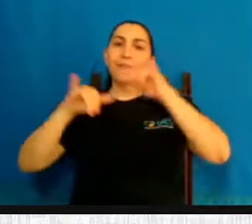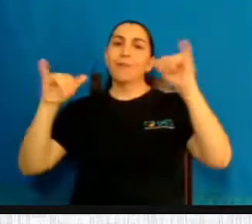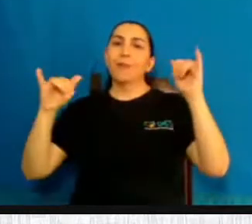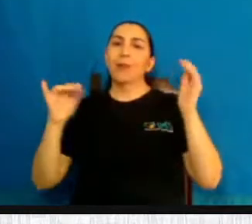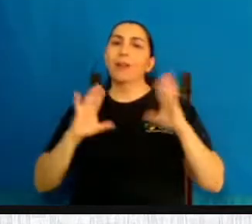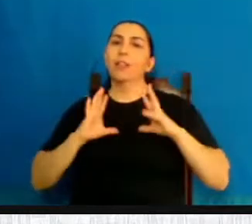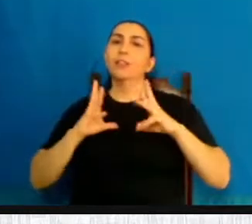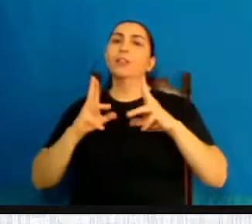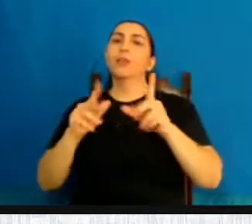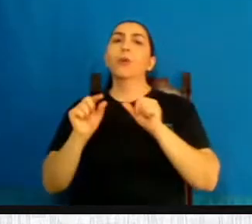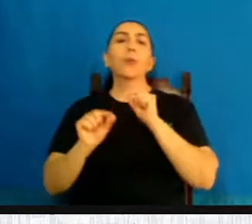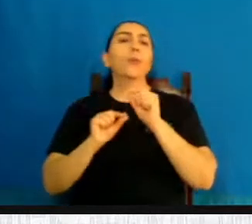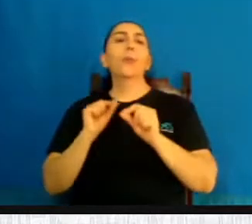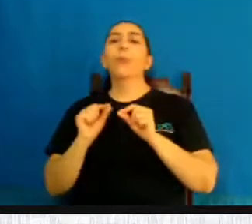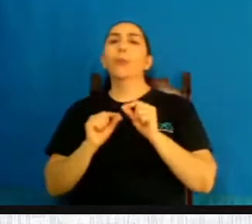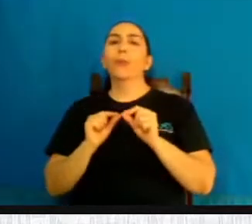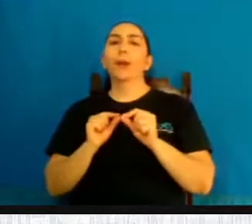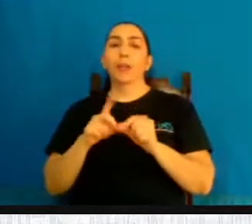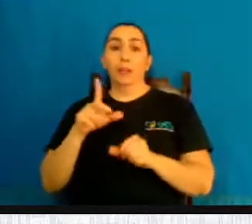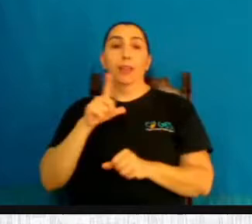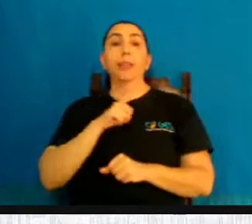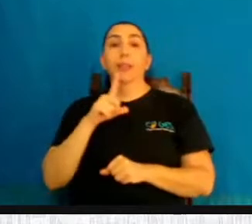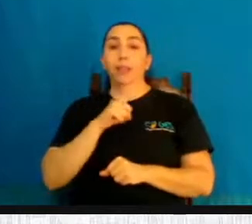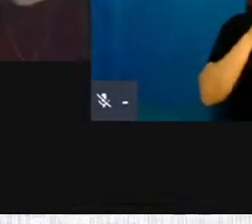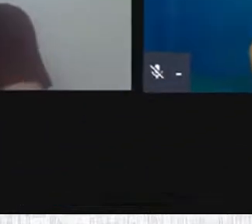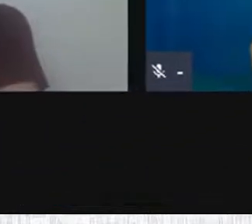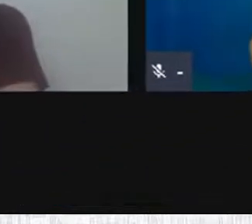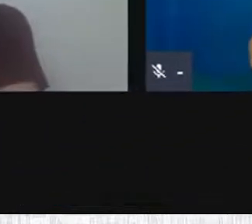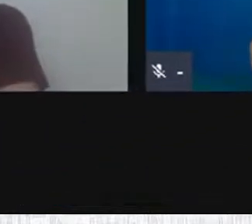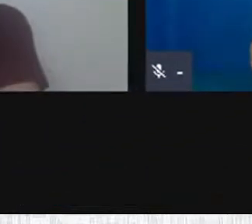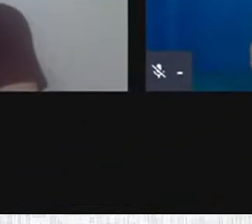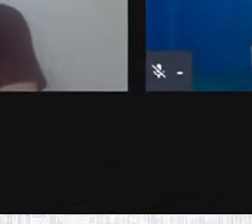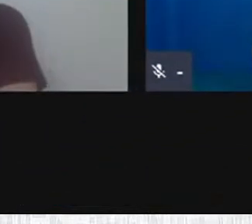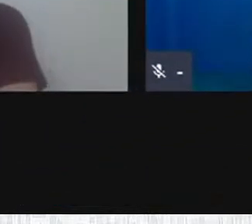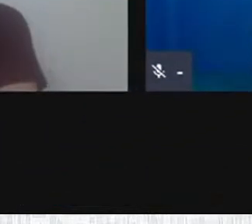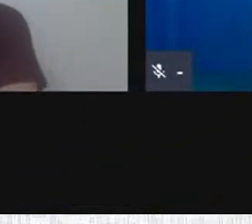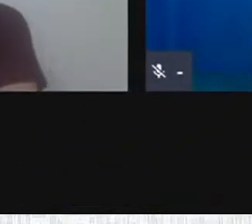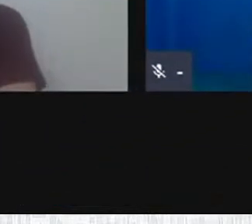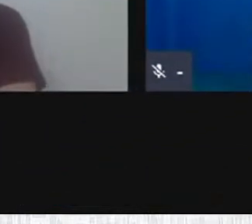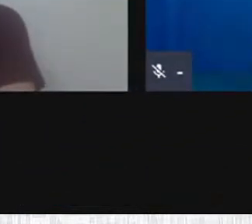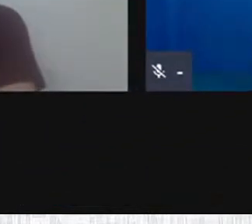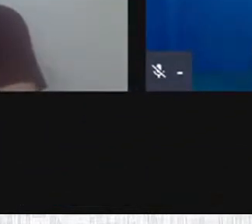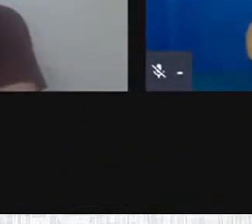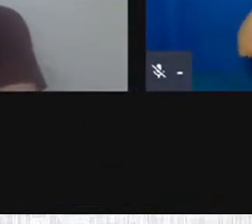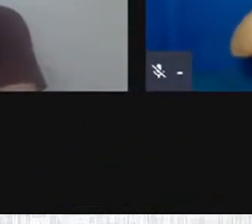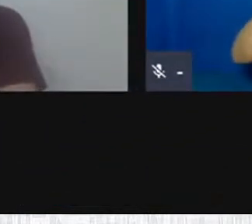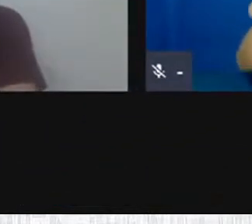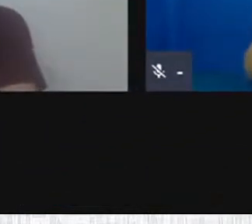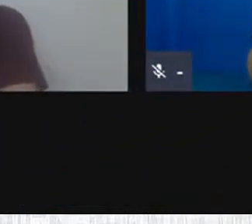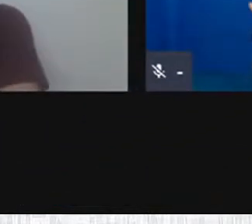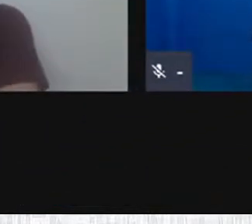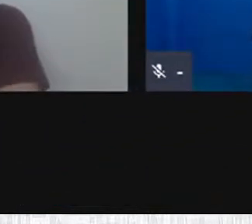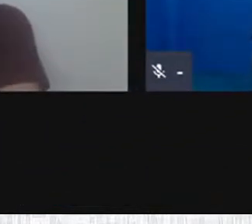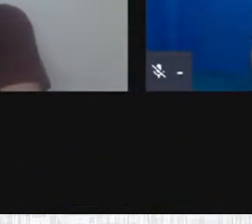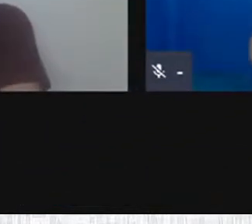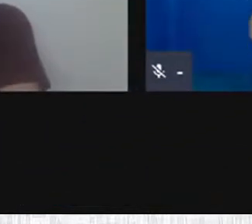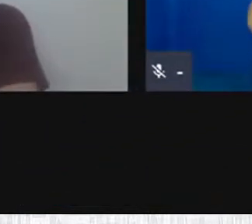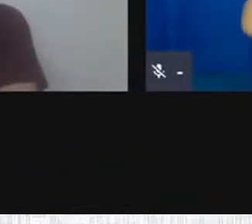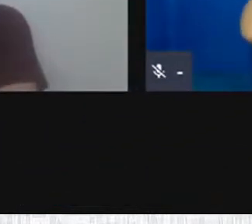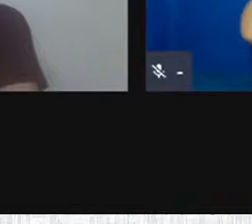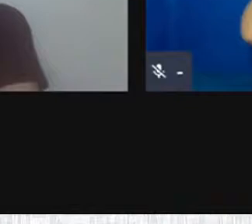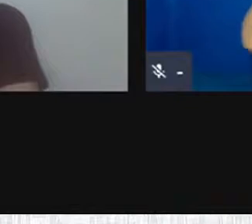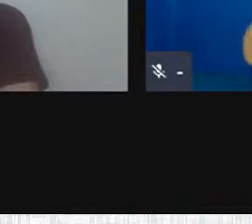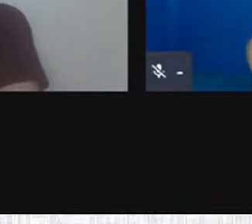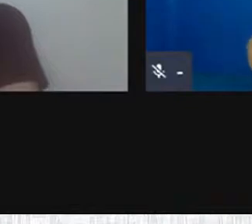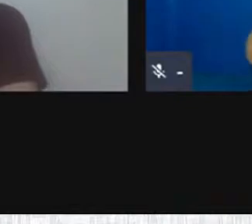assistindo que nós teremos um segundo momento com um outro convidado, o Afonso Chagas, mas antes